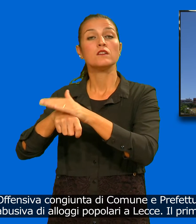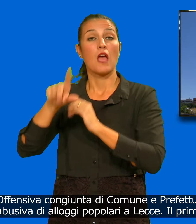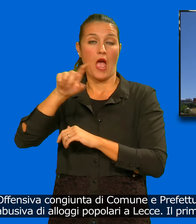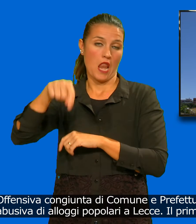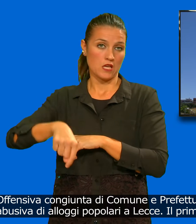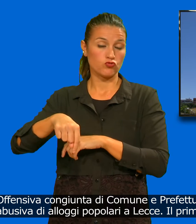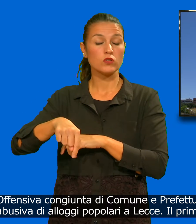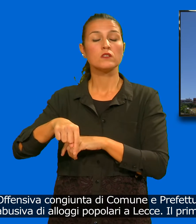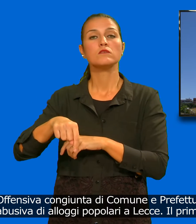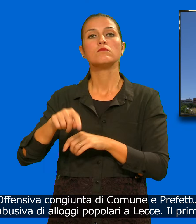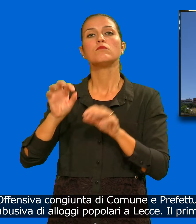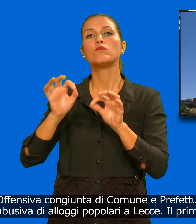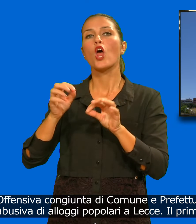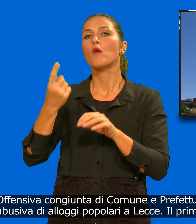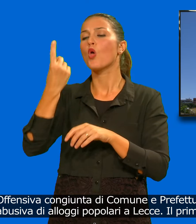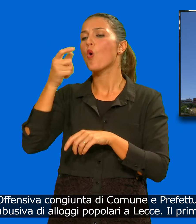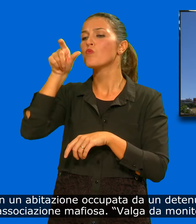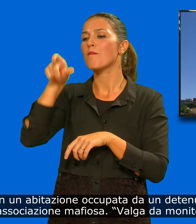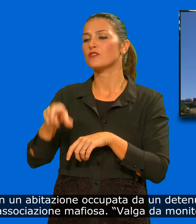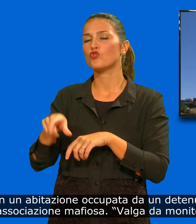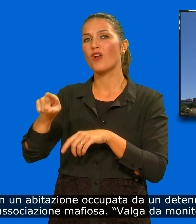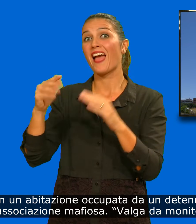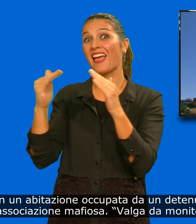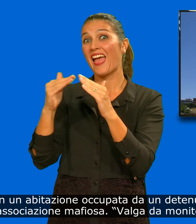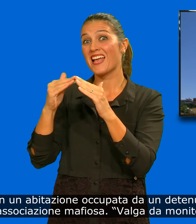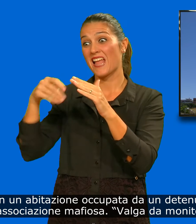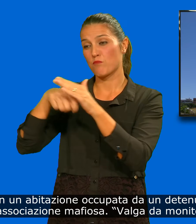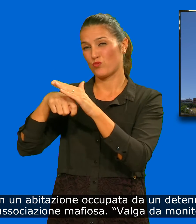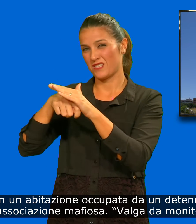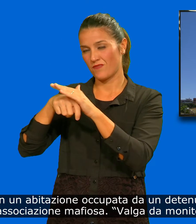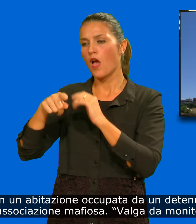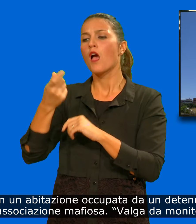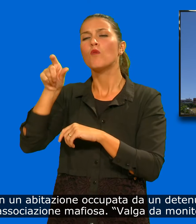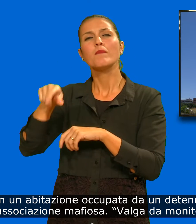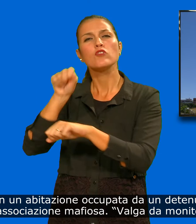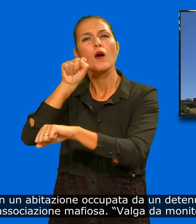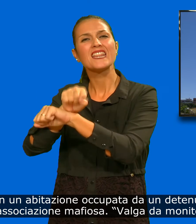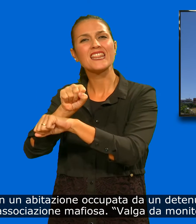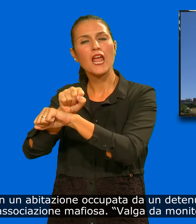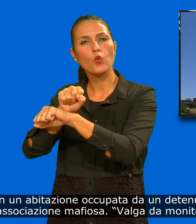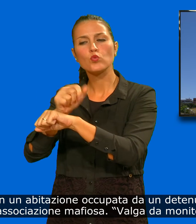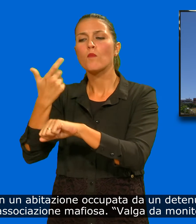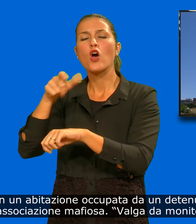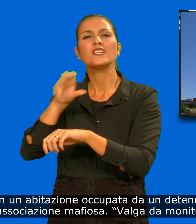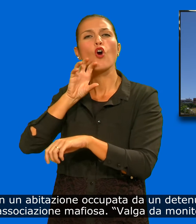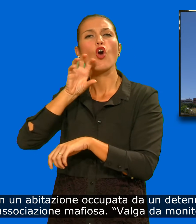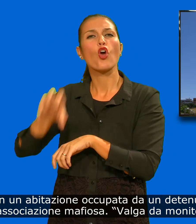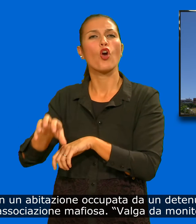Il primo sfratto è in piazzale Siena, in un'abitazione occupata da un detenuto, condannato per associazione